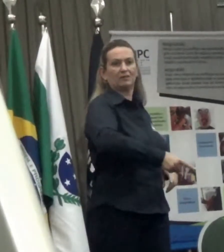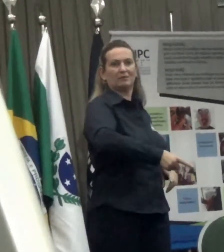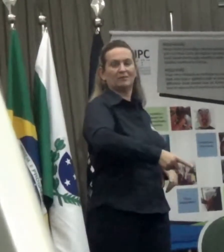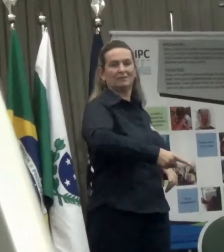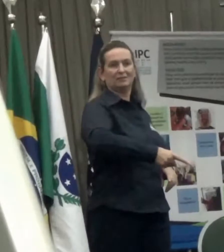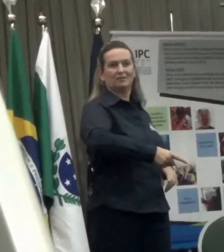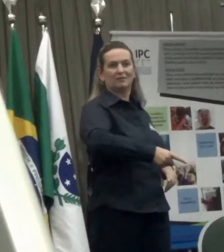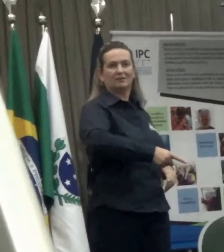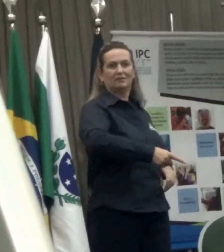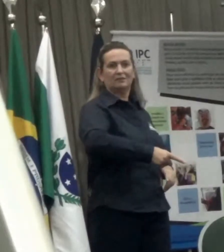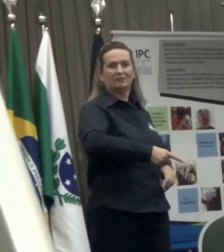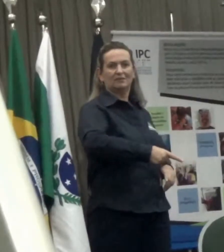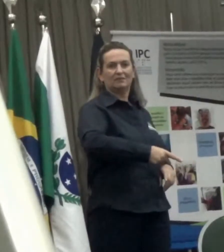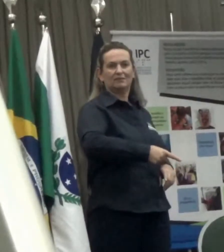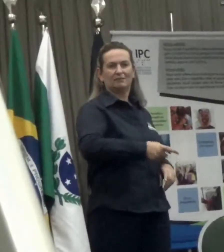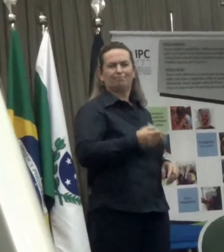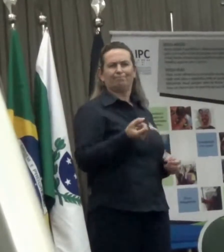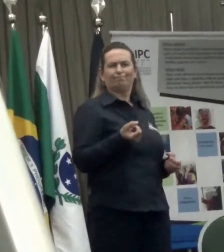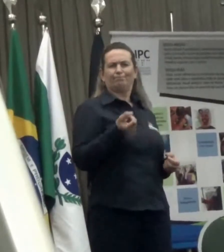Pensem nisso.